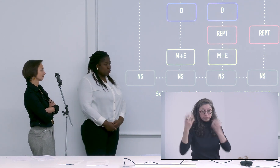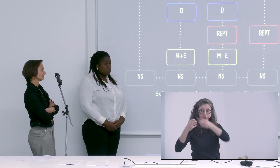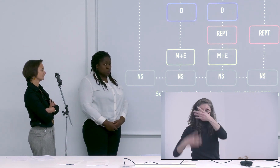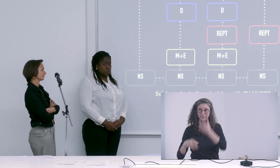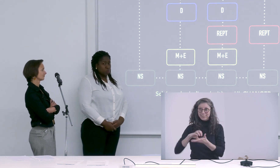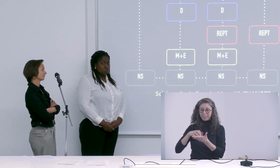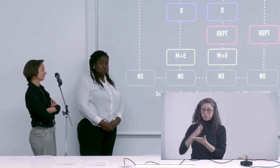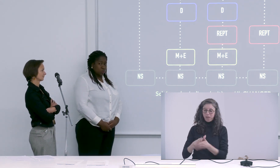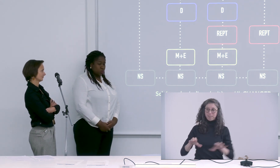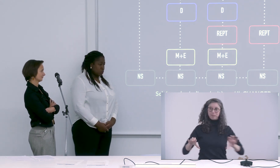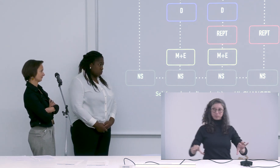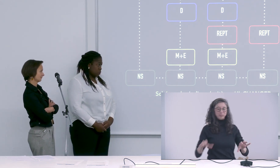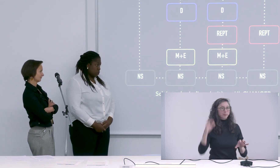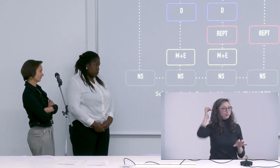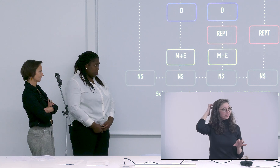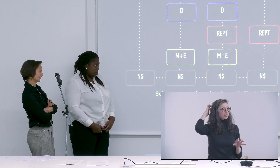autre verbe